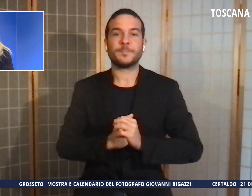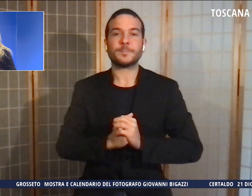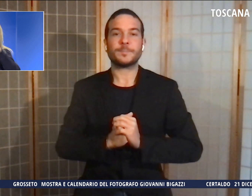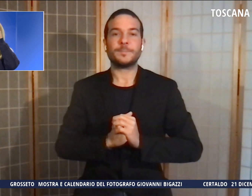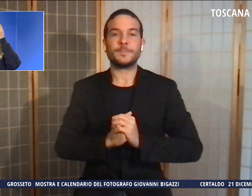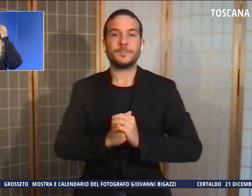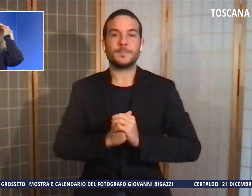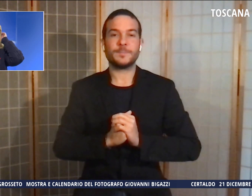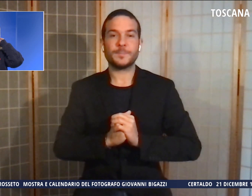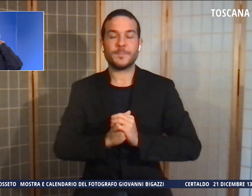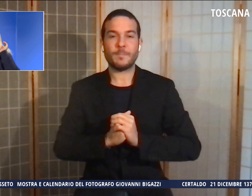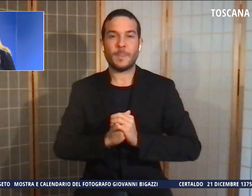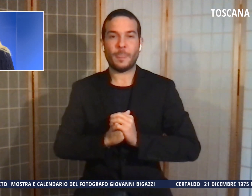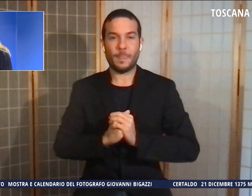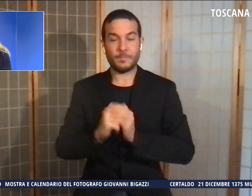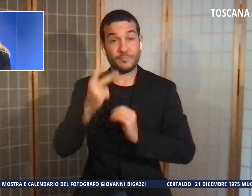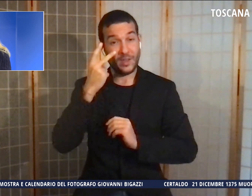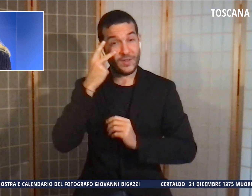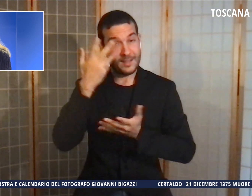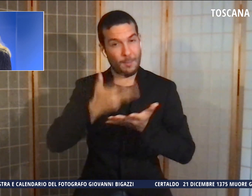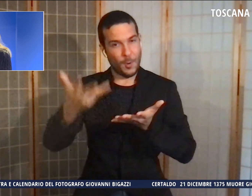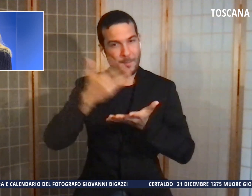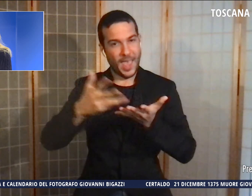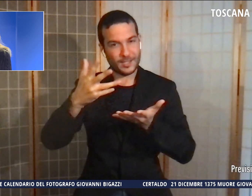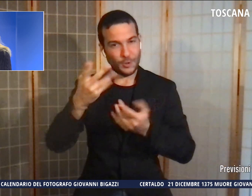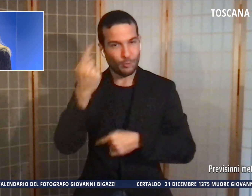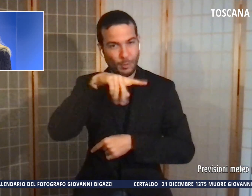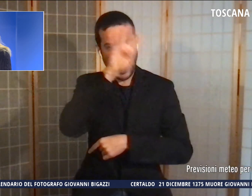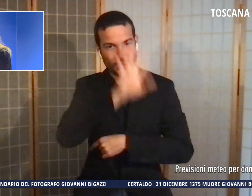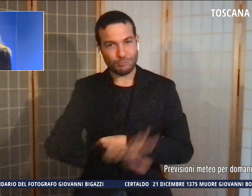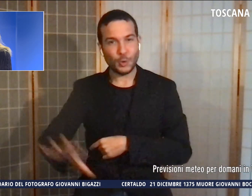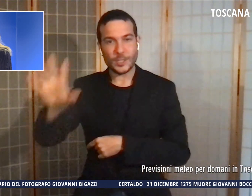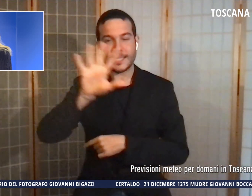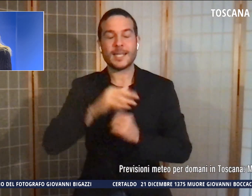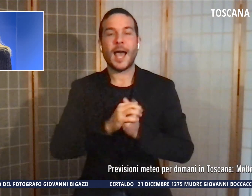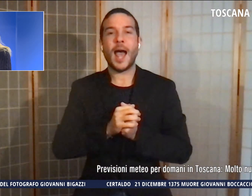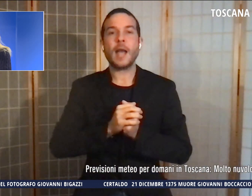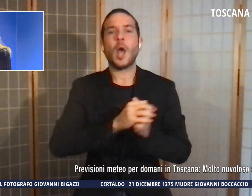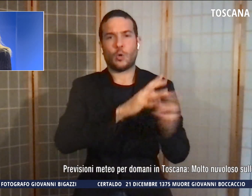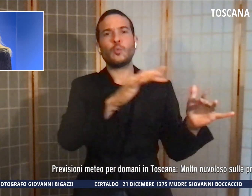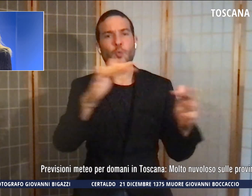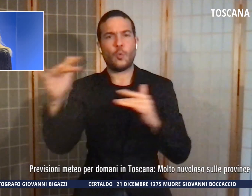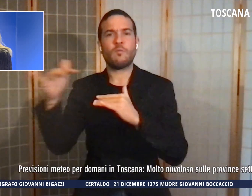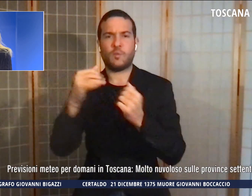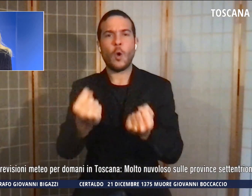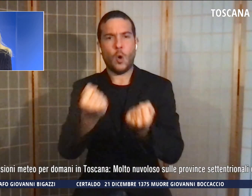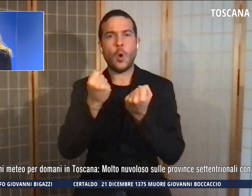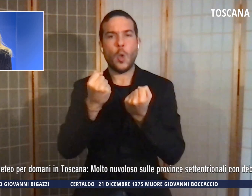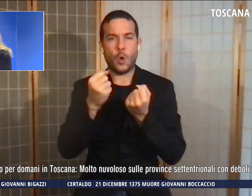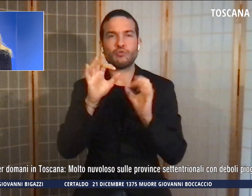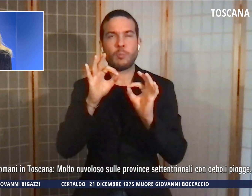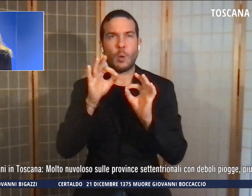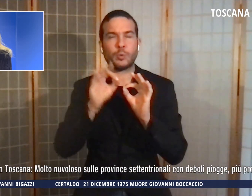E ora vediamo insieme alle previsioni del tempo per domani. in Toscana molto nuvoloso, sulla parte più a nord, con